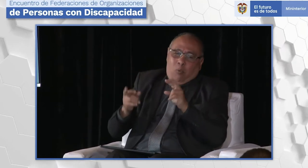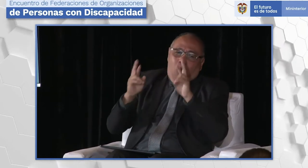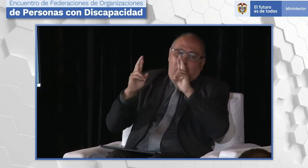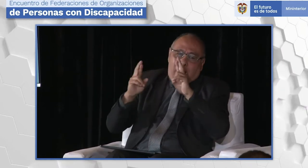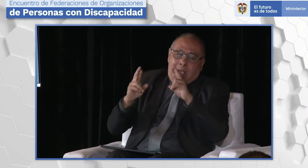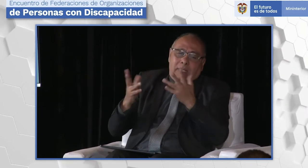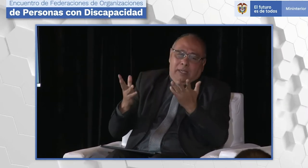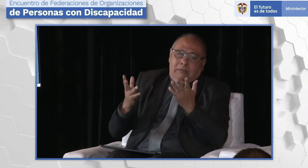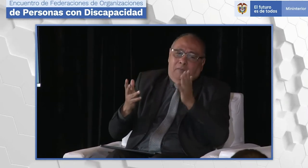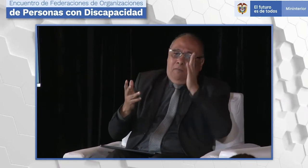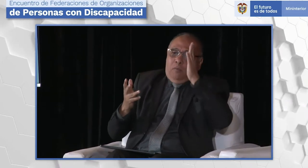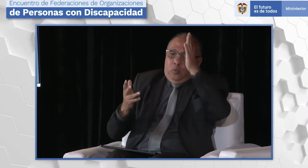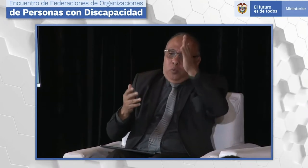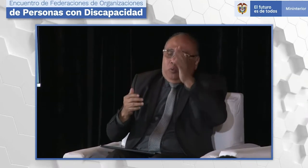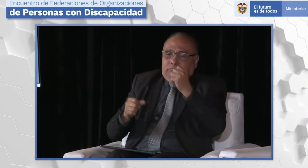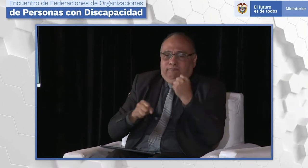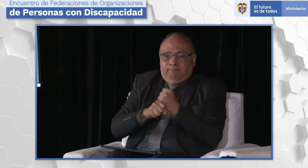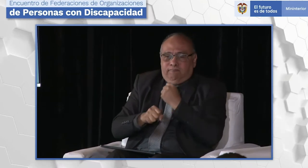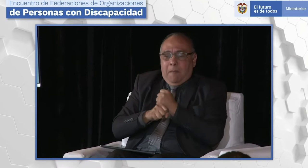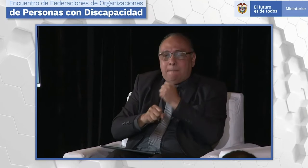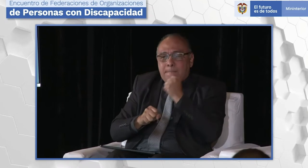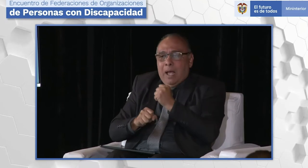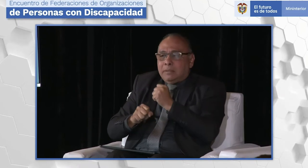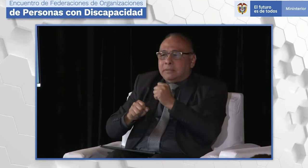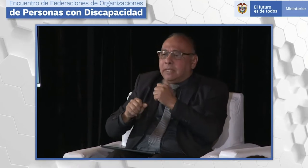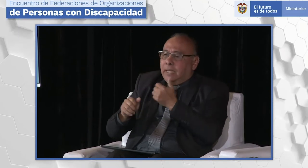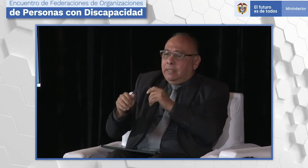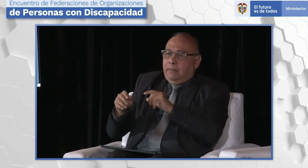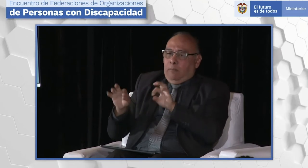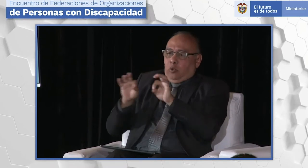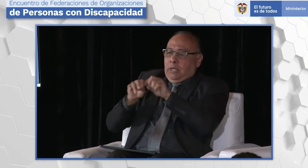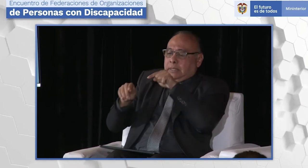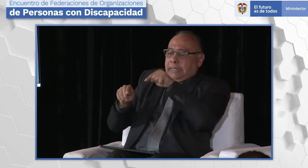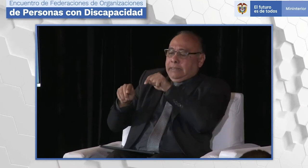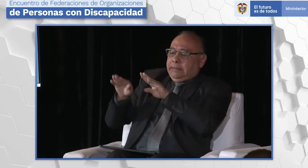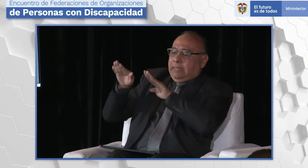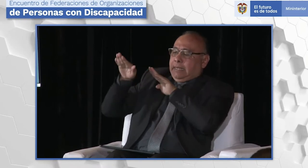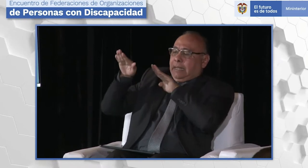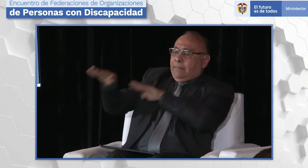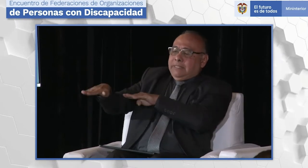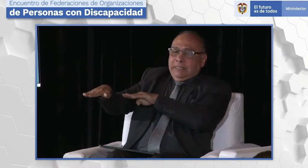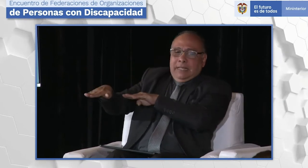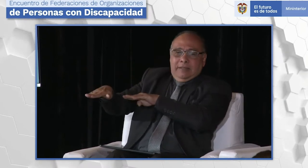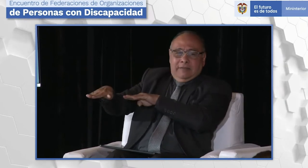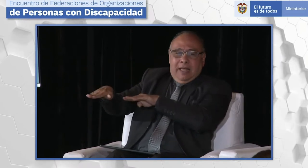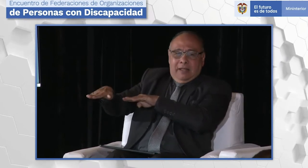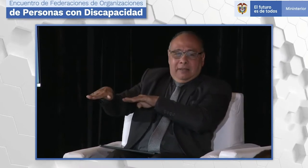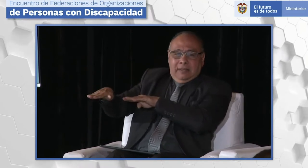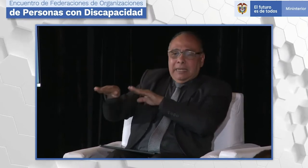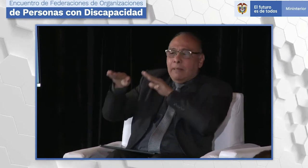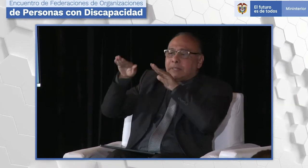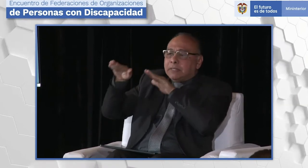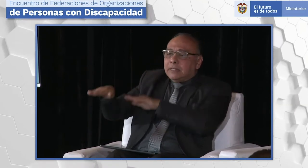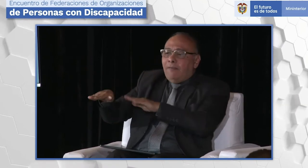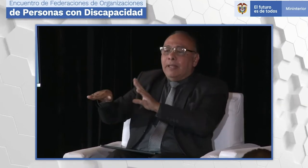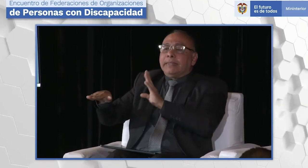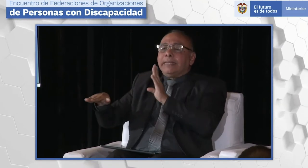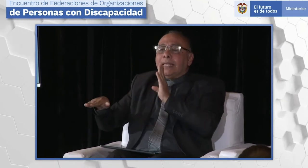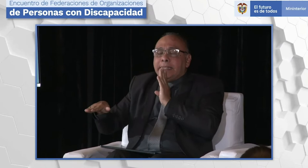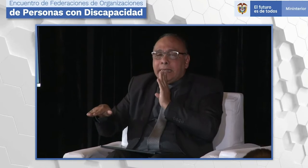dejamos como comunidad de personas con discapacidad queda un poquito ahí como en el aire. Entonces, es importante mirar cómo vamos a manejar